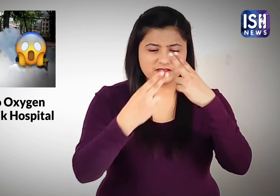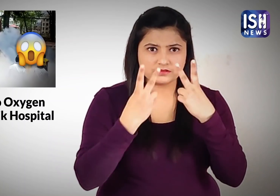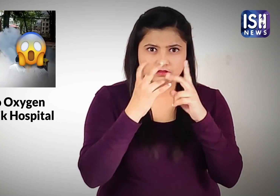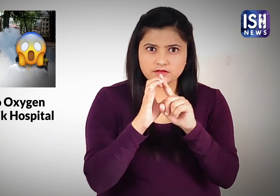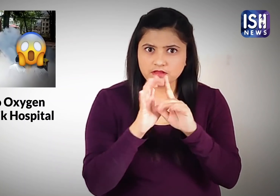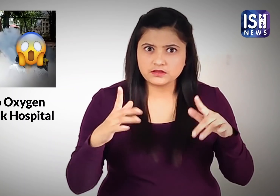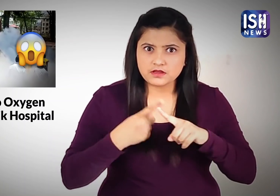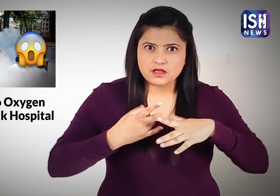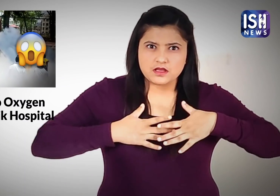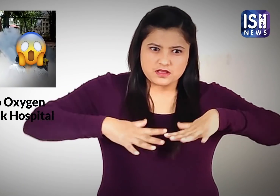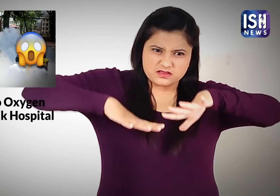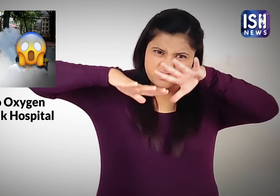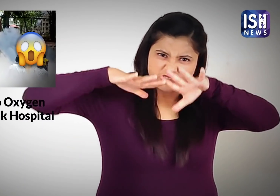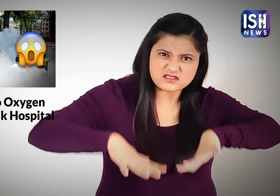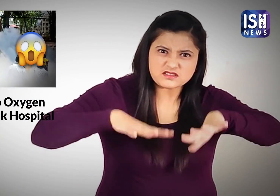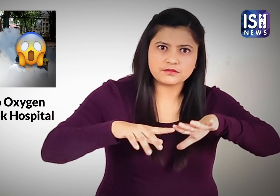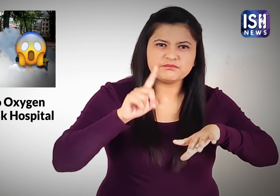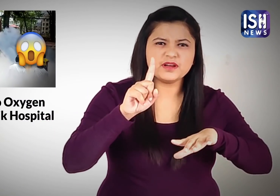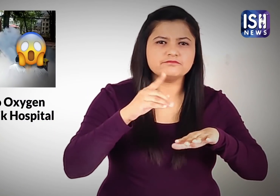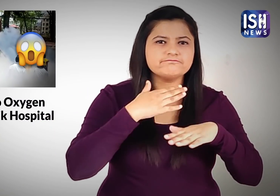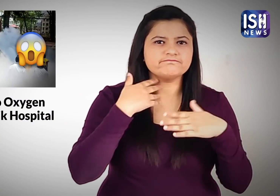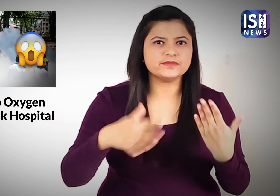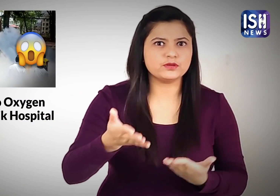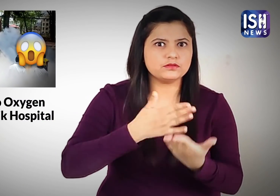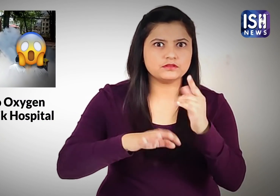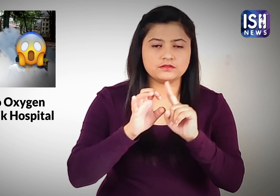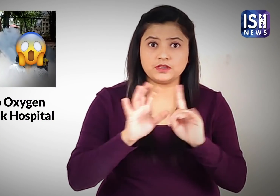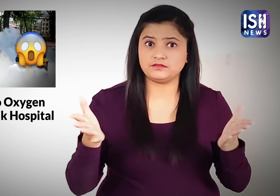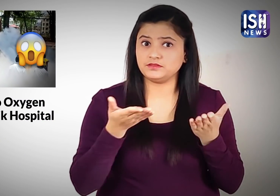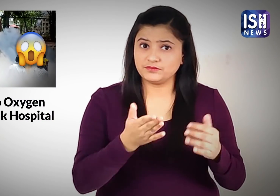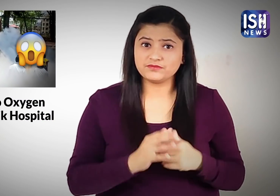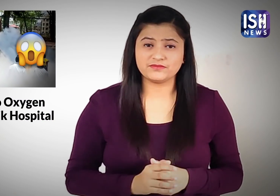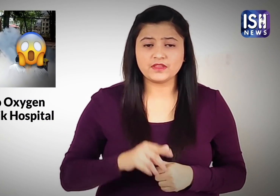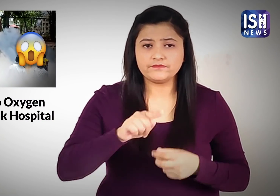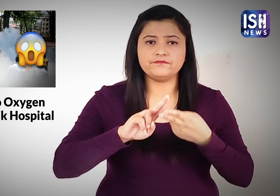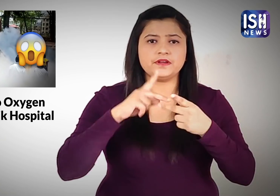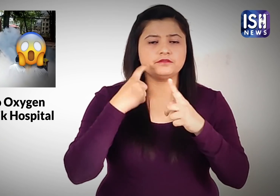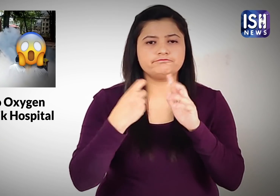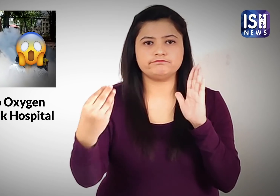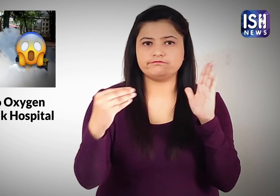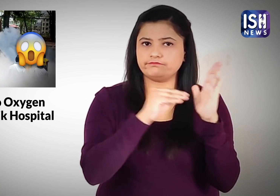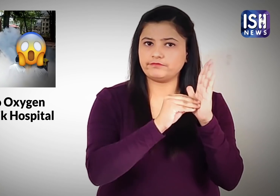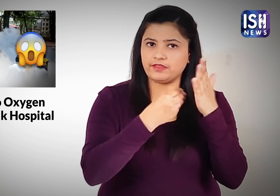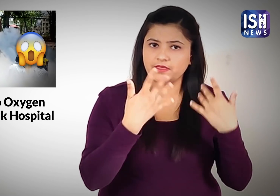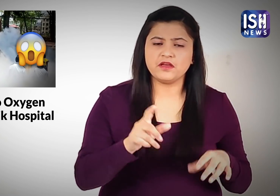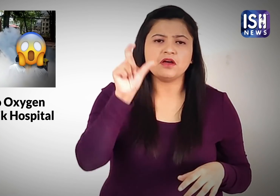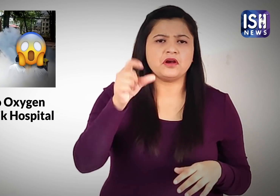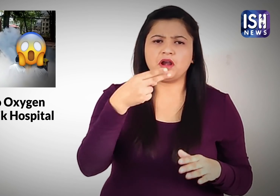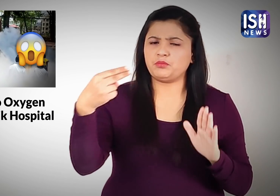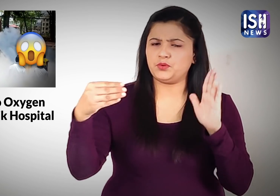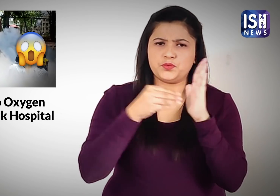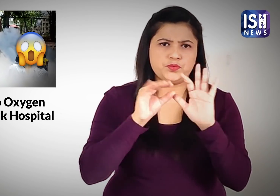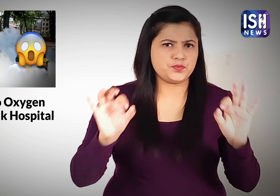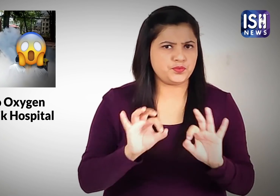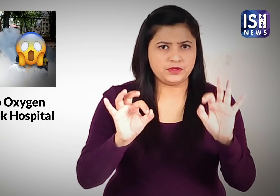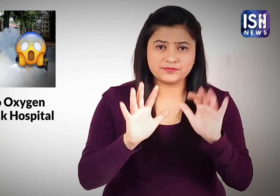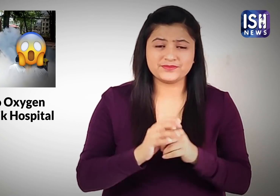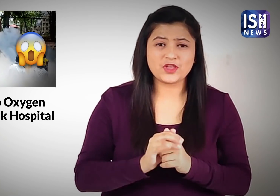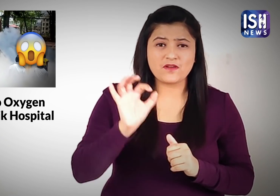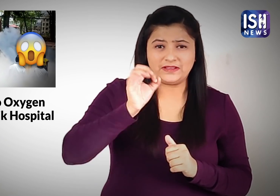विडियो इतना खतरनाक था डॉक्टरों ने मरीजों को पुनर जिवित करने की पूरी कोशिश की लेकिन वे नहीं कर पाए अज्यात व्यक्तियों के